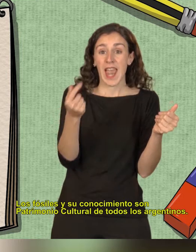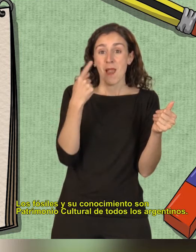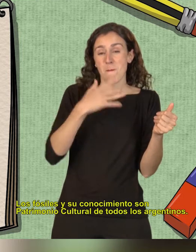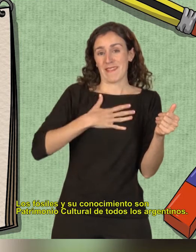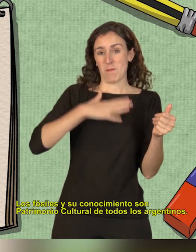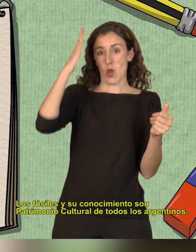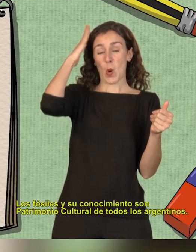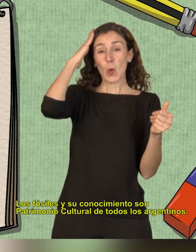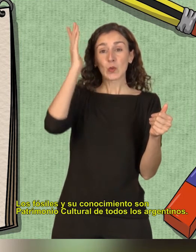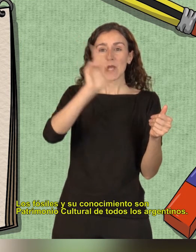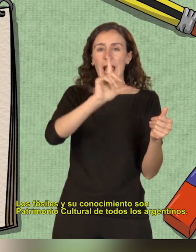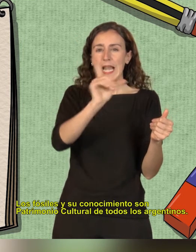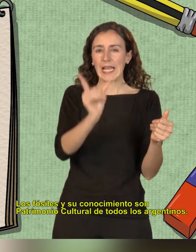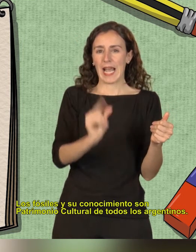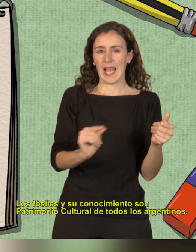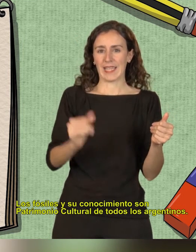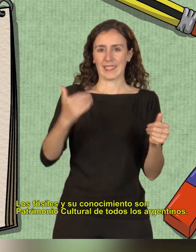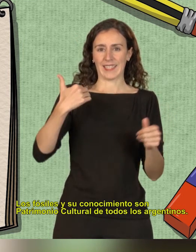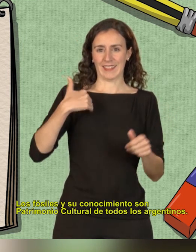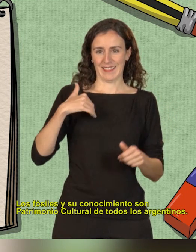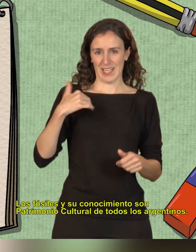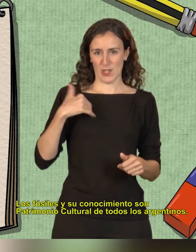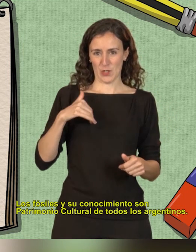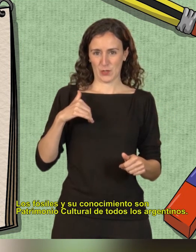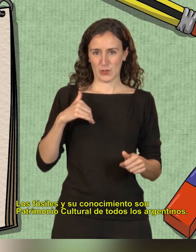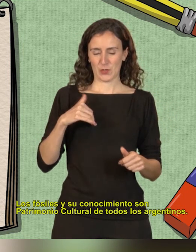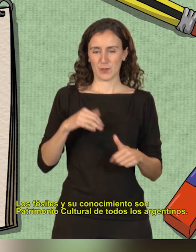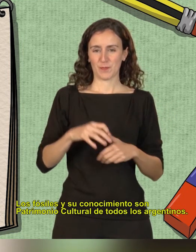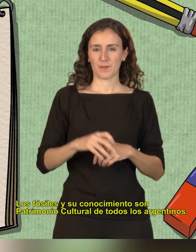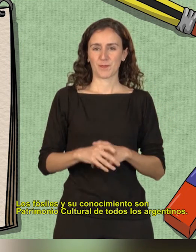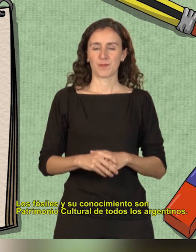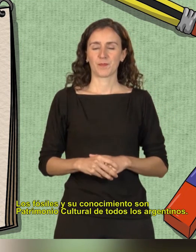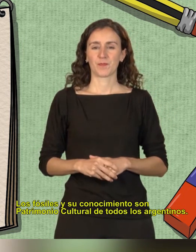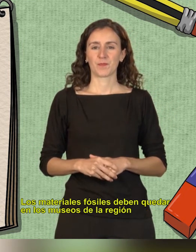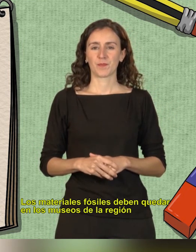y su conocimiento son patrimonio cultural de todos los argentinos.